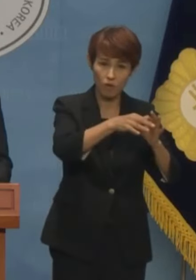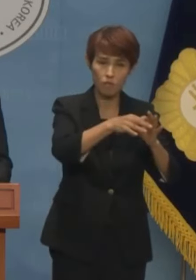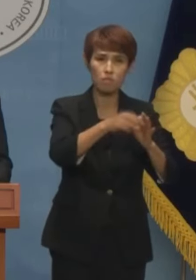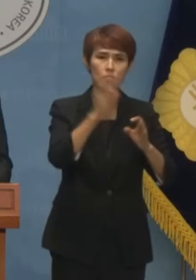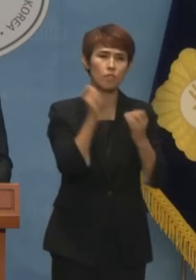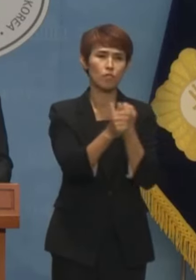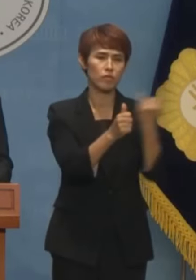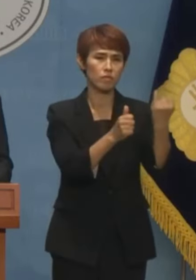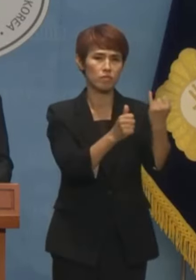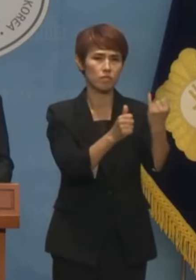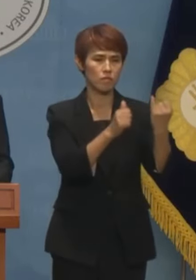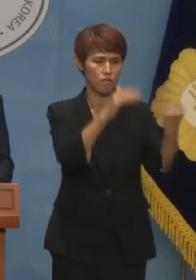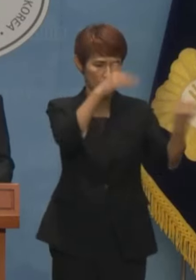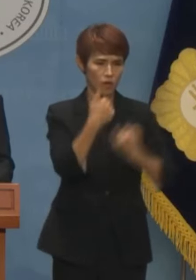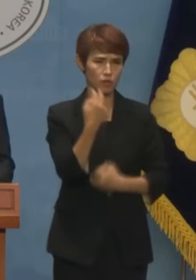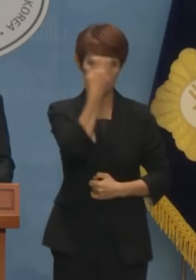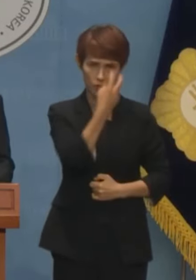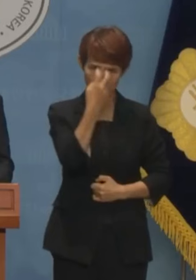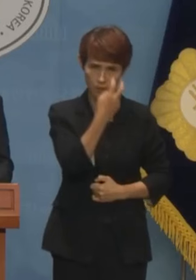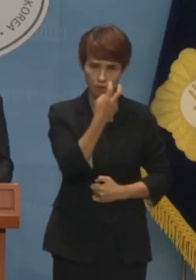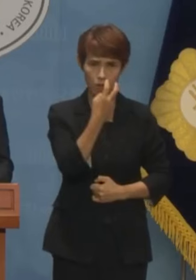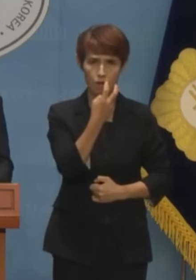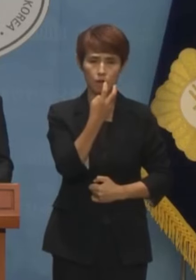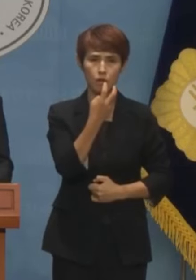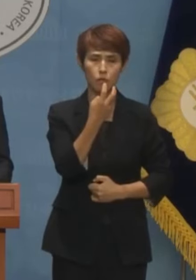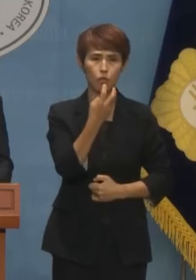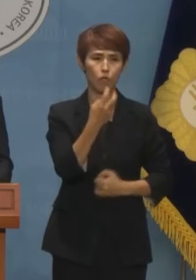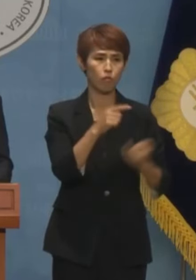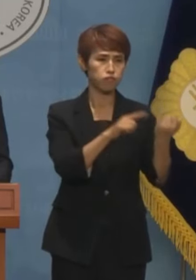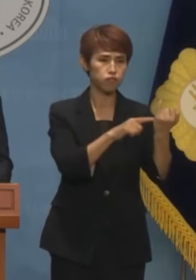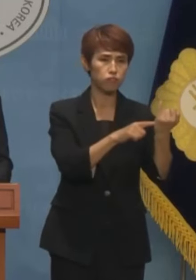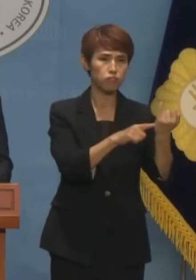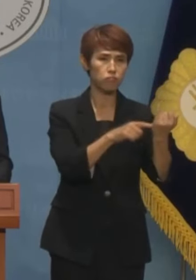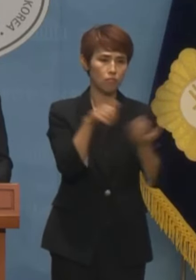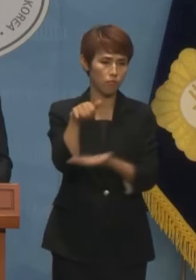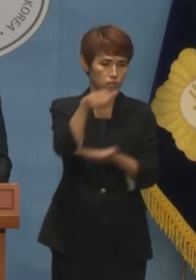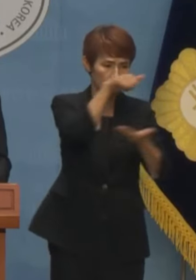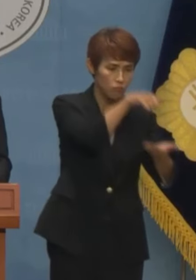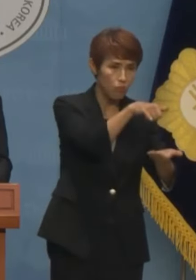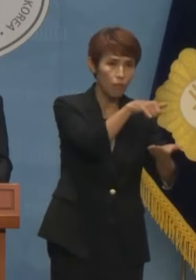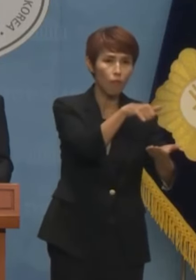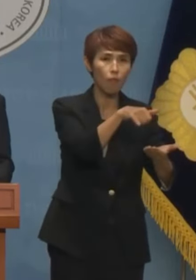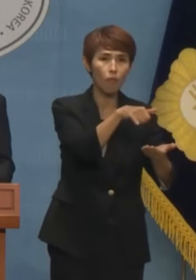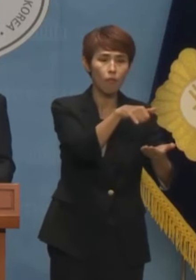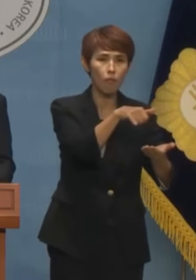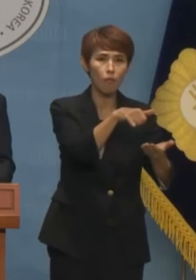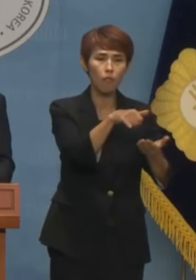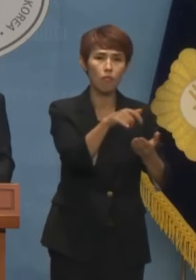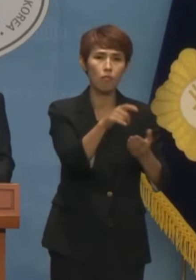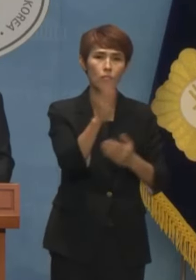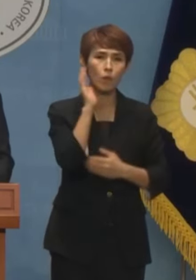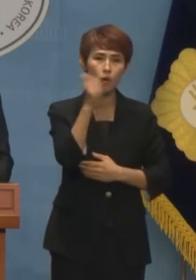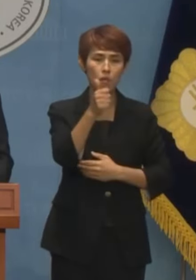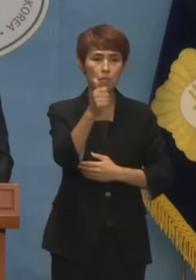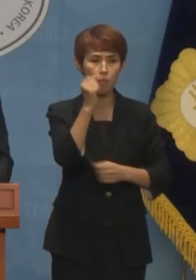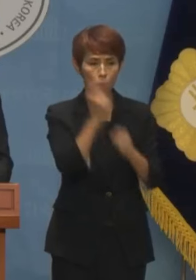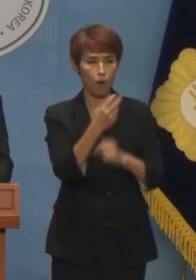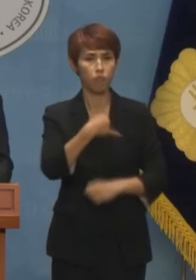여사에 대한 대면 조사 배우자의 명품백 수수를 대통령이 인지한 후